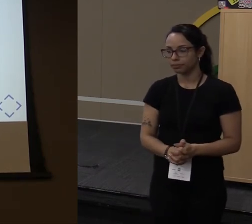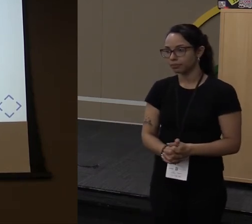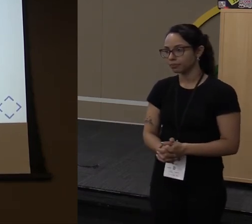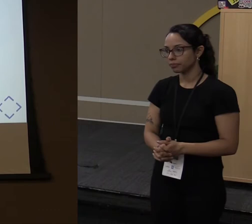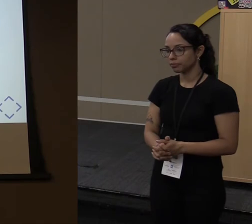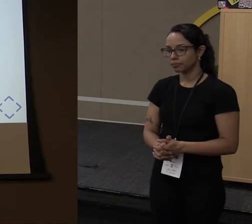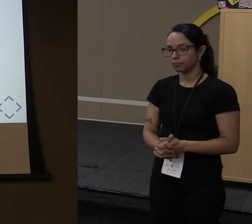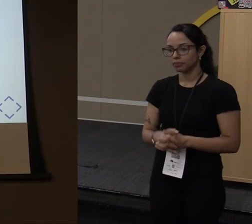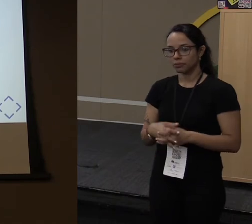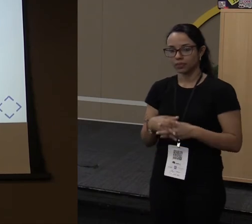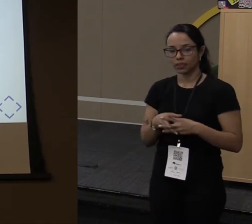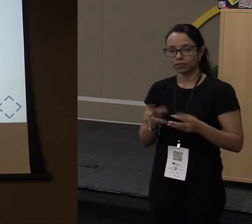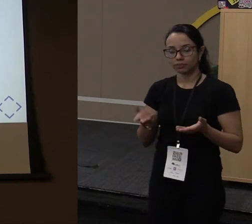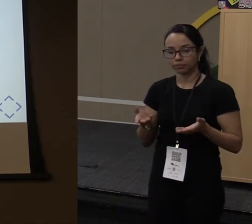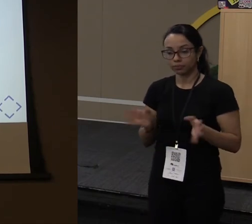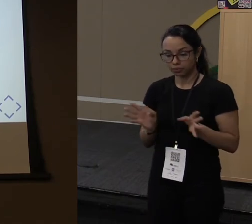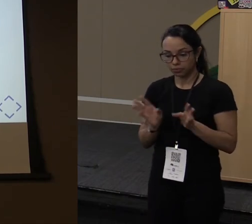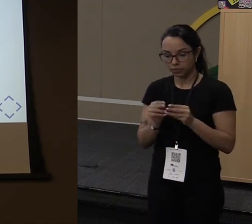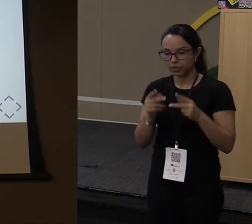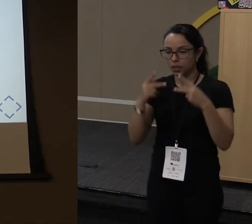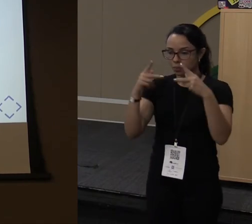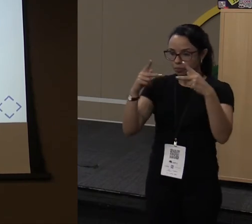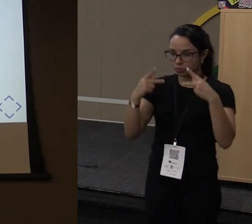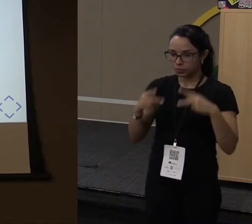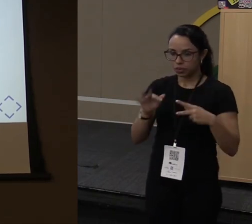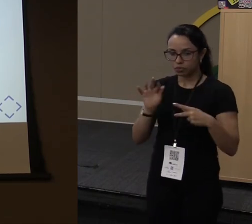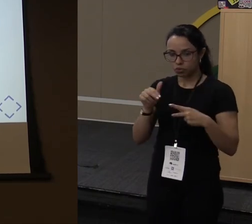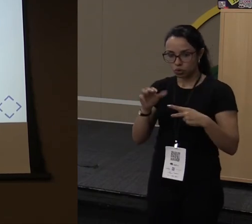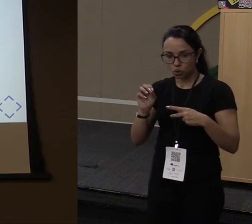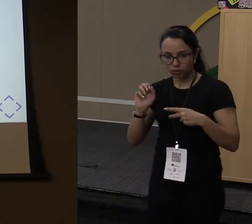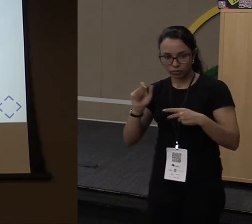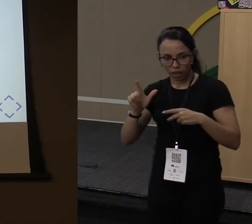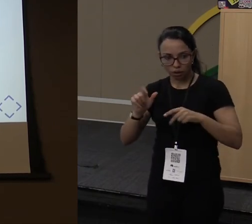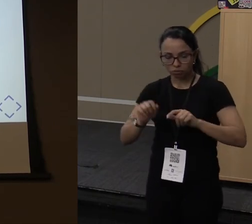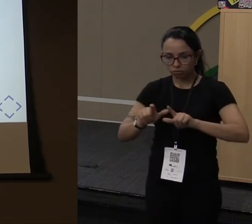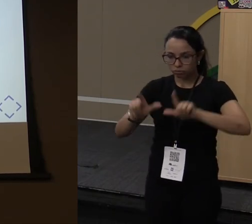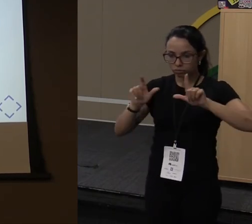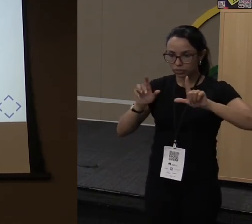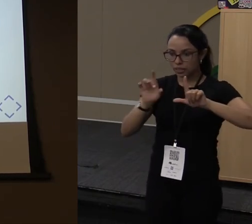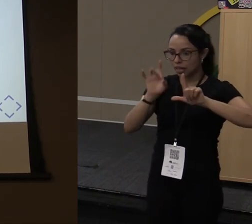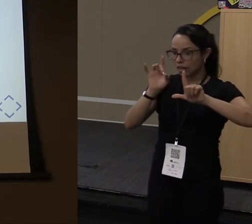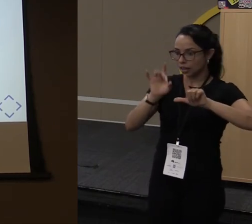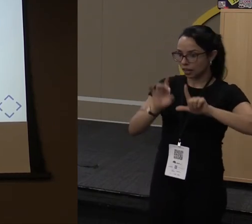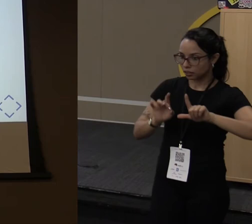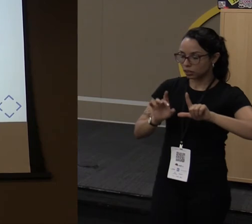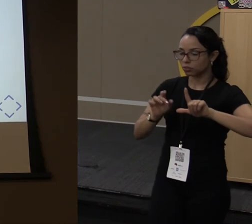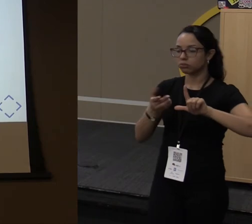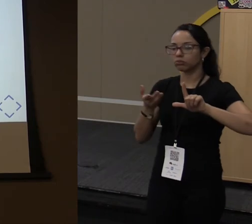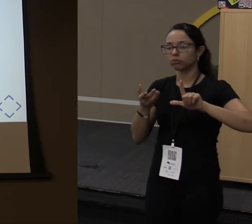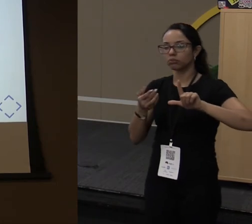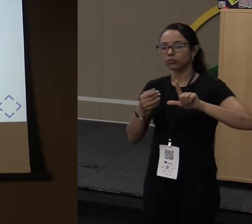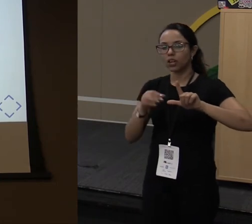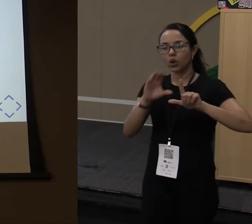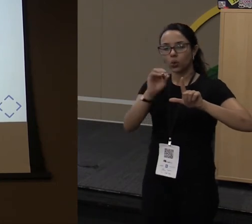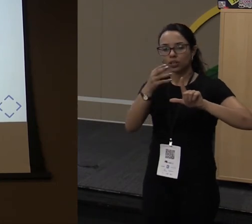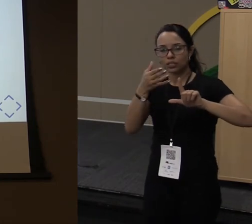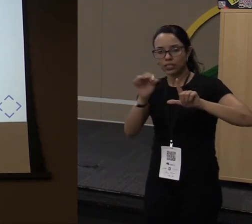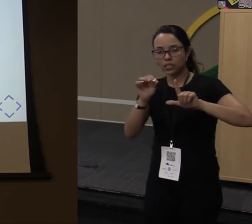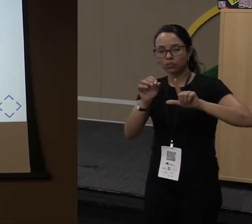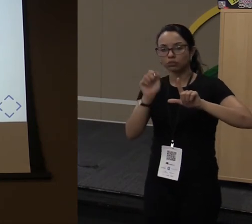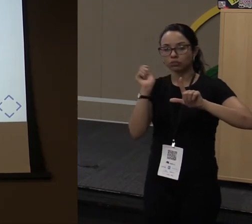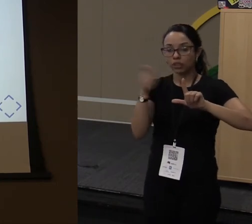Basicamente, na programação funcional, a gente tem um map. dada uma certa coleção, a gente pode transformar aquela coleção em outra coisa.